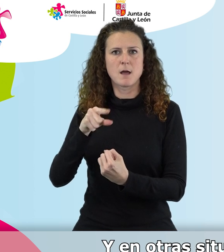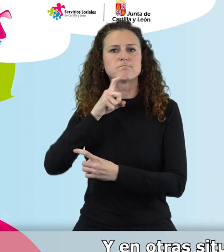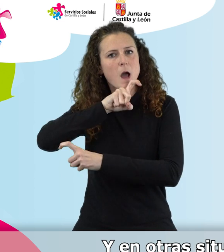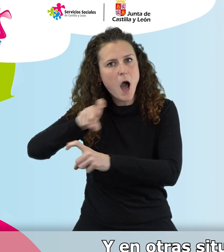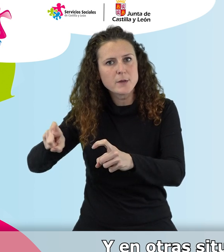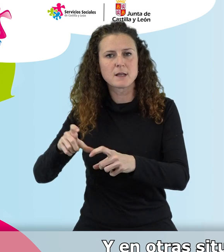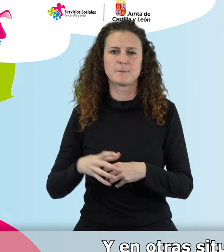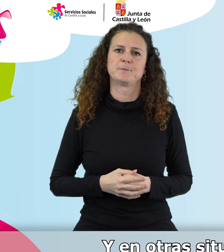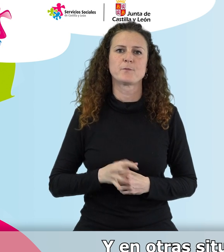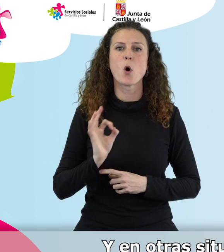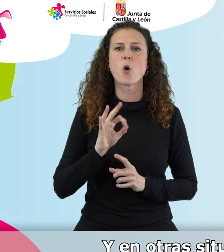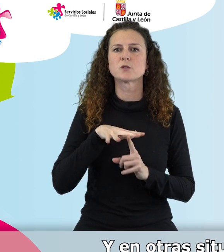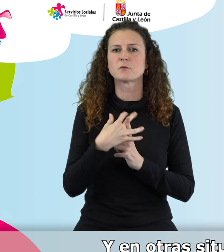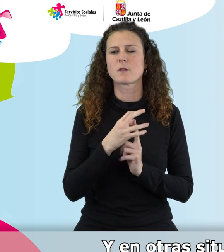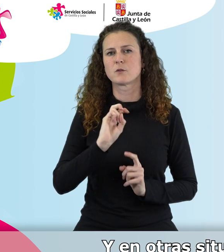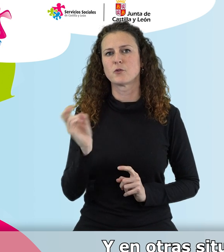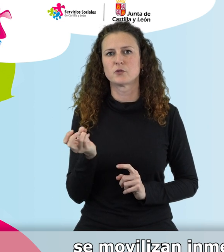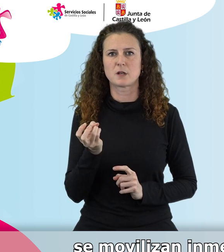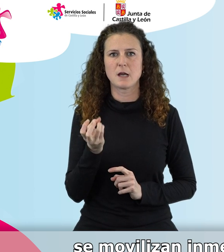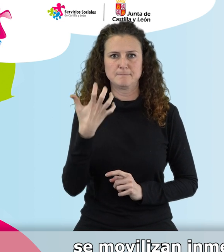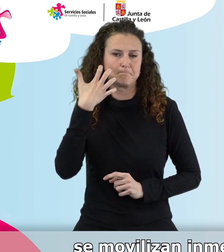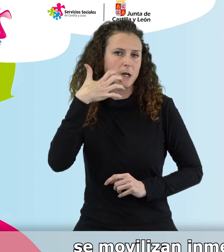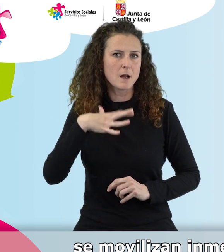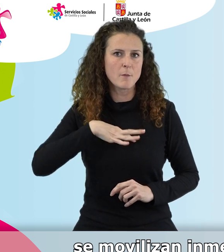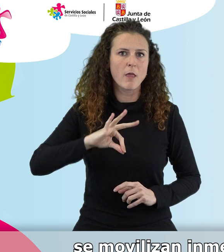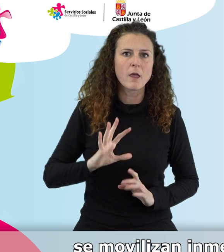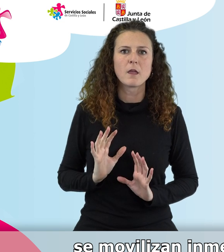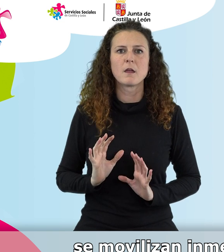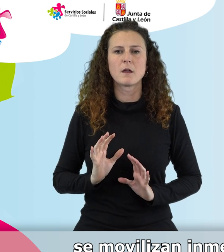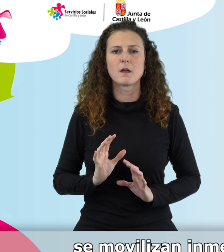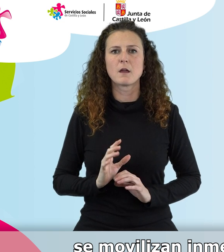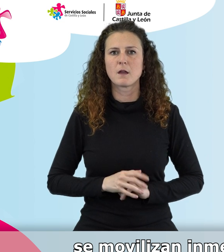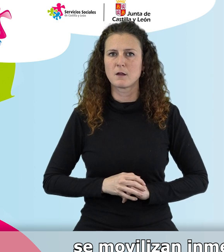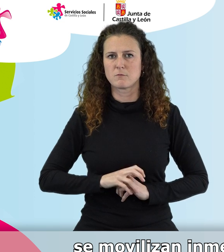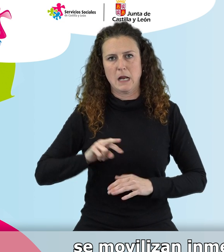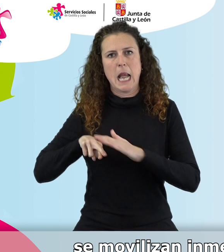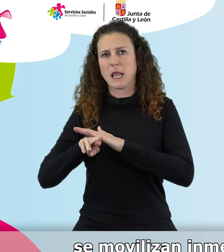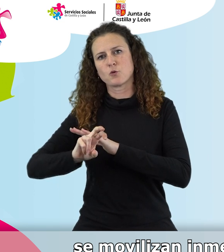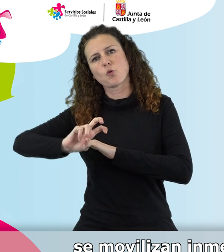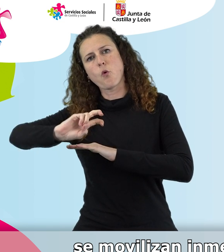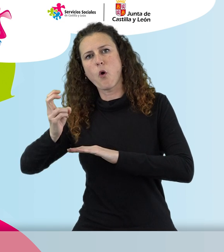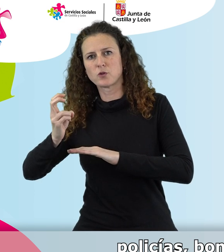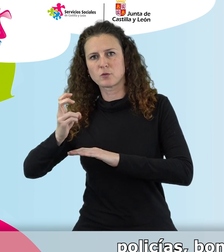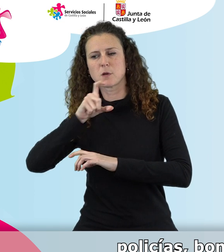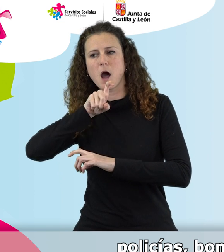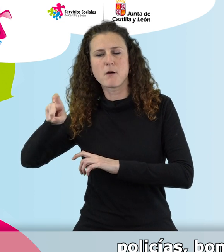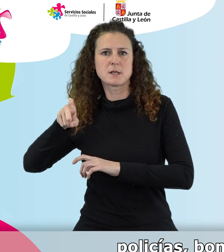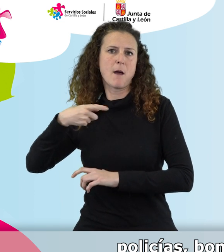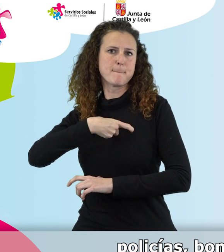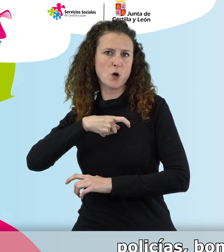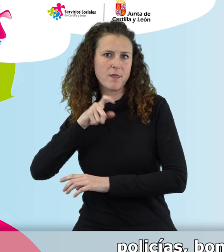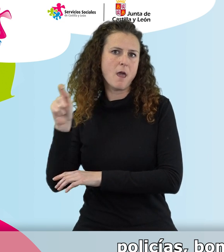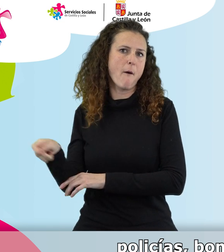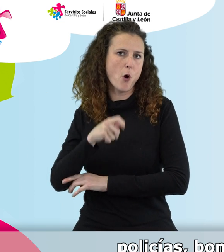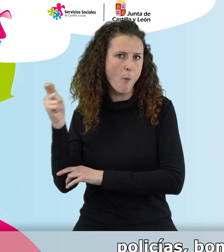Y en otras situaciones, quizás menos frecuentes, se movilizan inmediatamente otros recursos más específicos, policías,